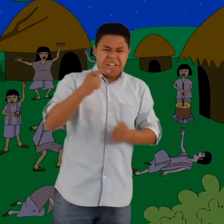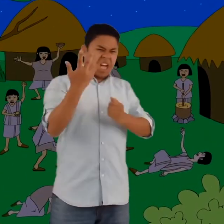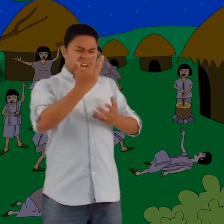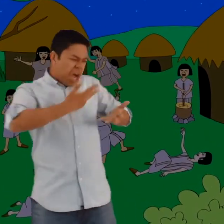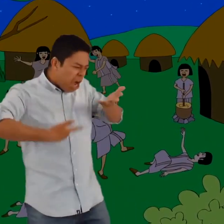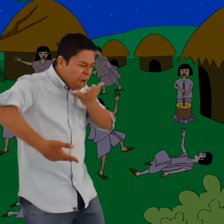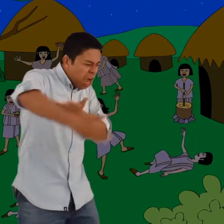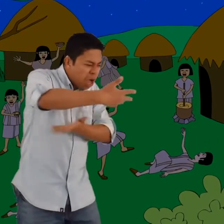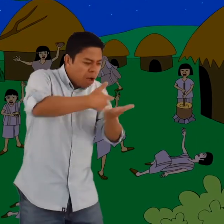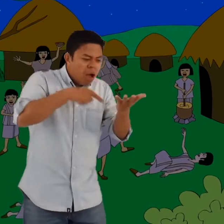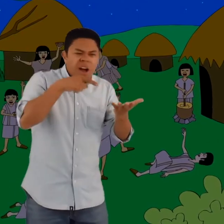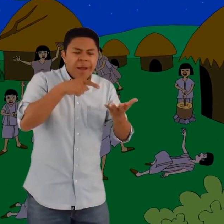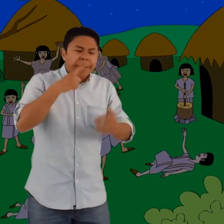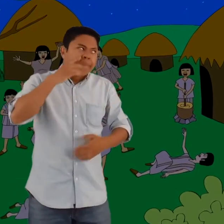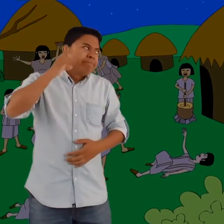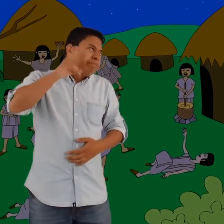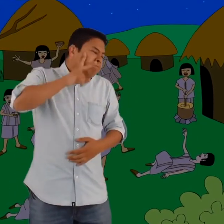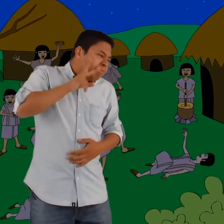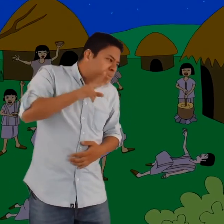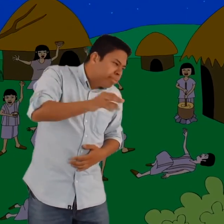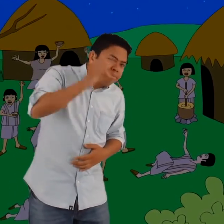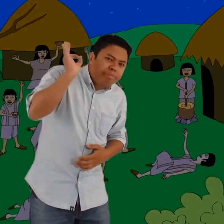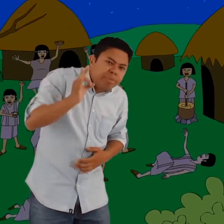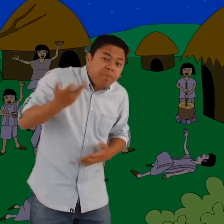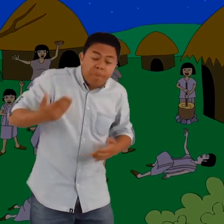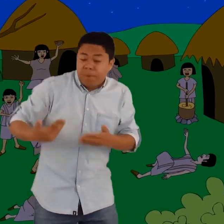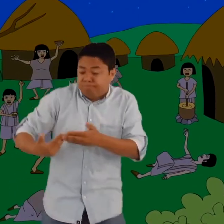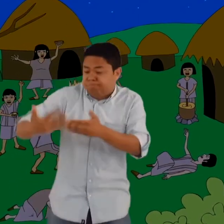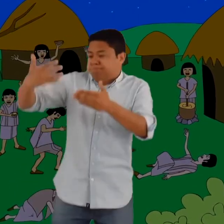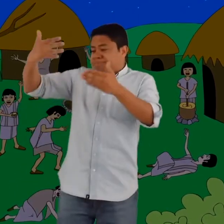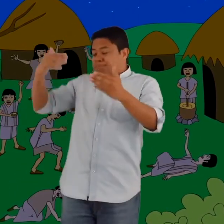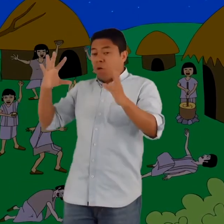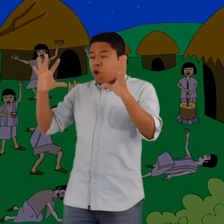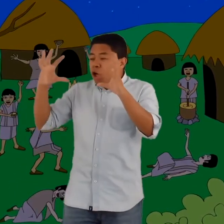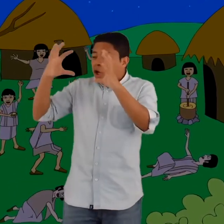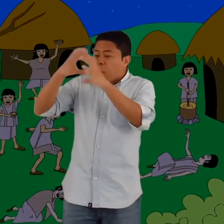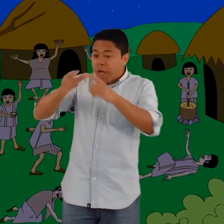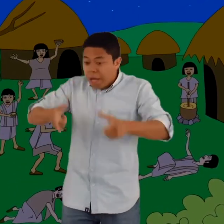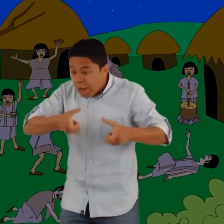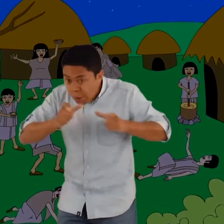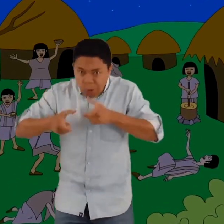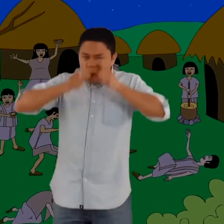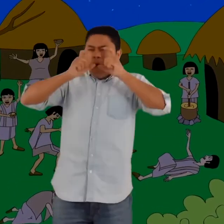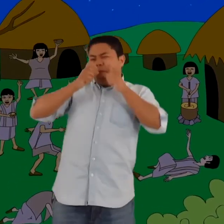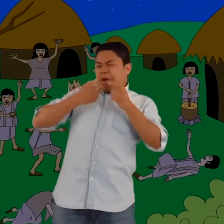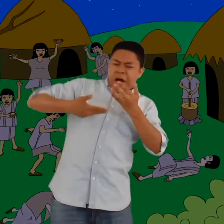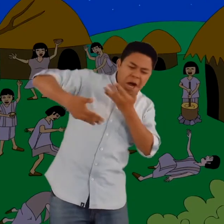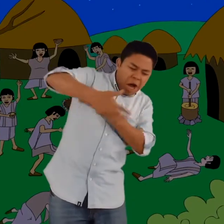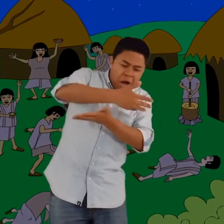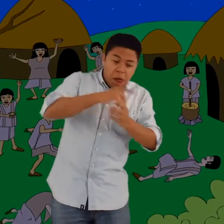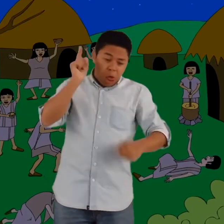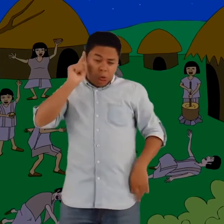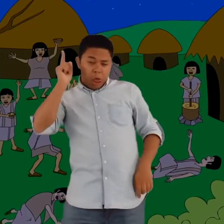Los jefes tenían por costumbre beber todas las noches, de emborracharse hasta no poder estar en pie.